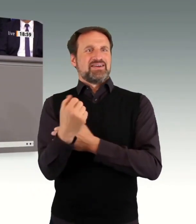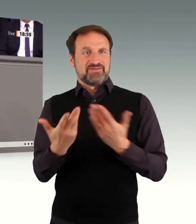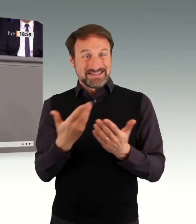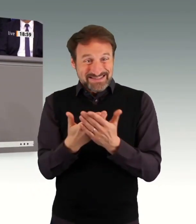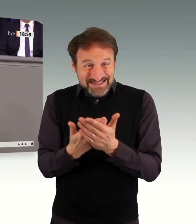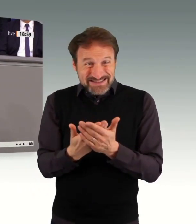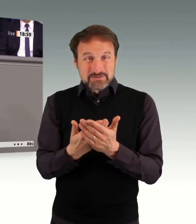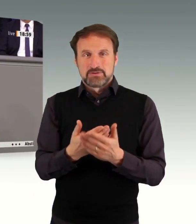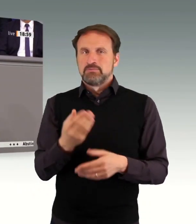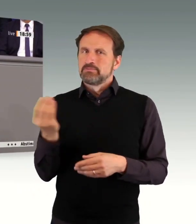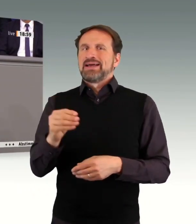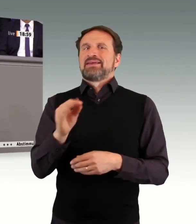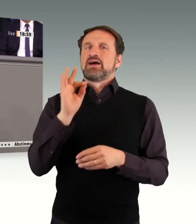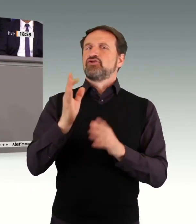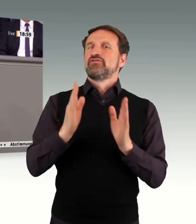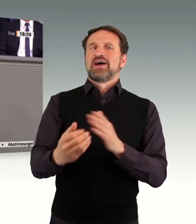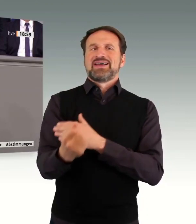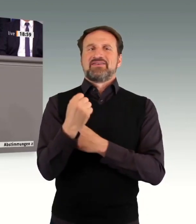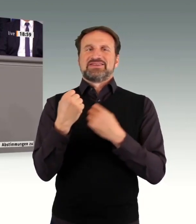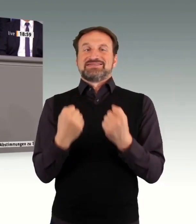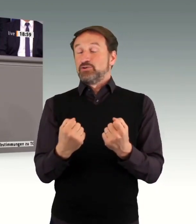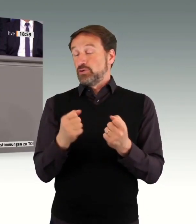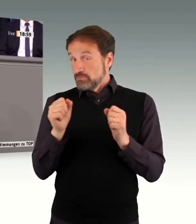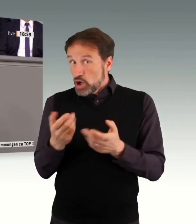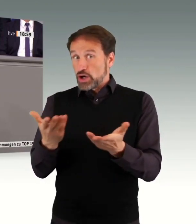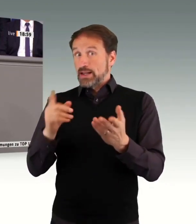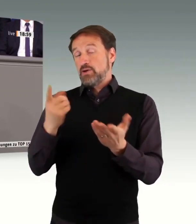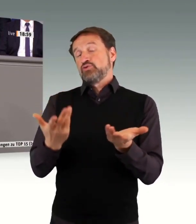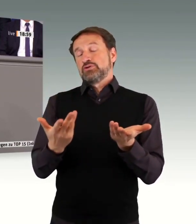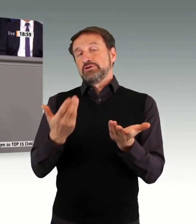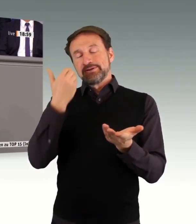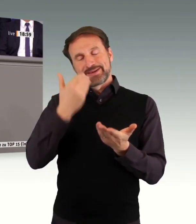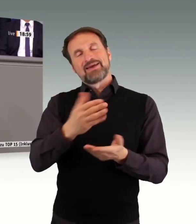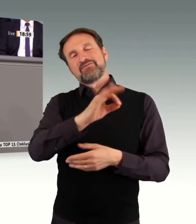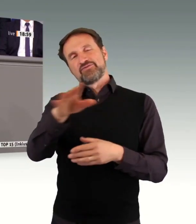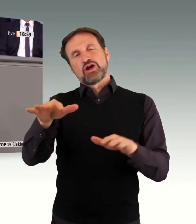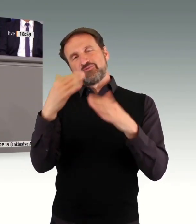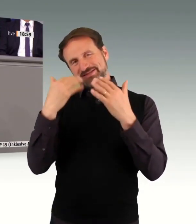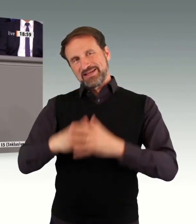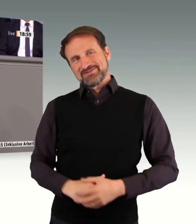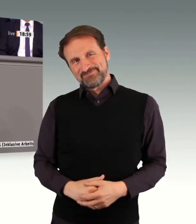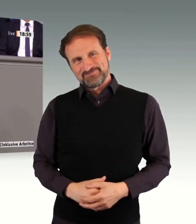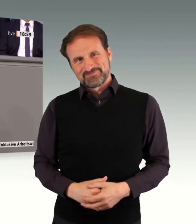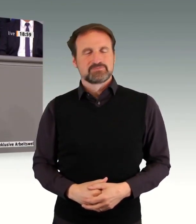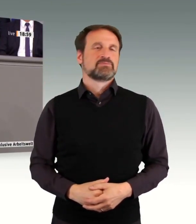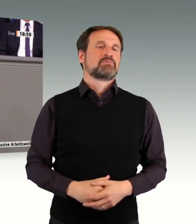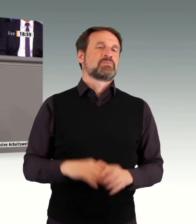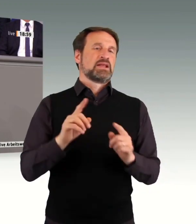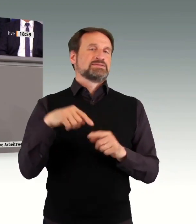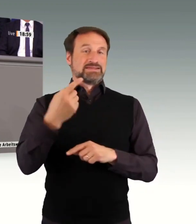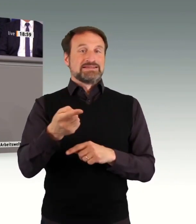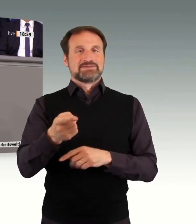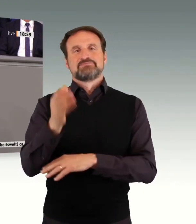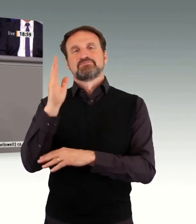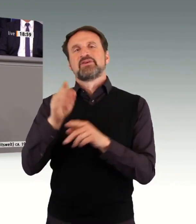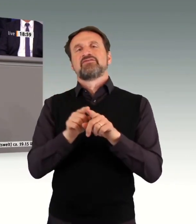irgendeine Fraktion in diesem Hause für die Dinge schämen muss, die sie im Zusammenhang mit Inklusionspolitik schon veröffentlicht hat, dann ist